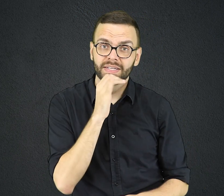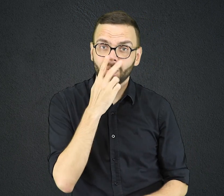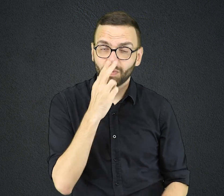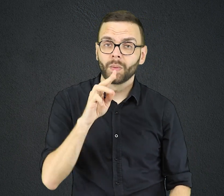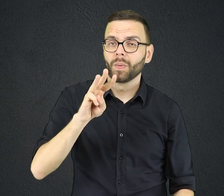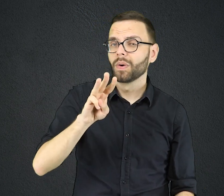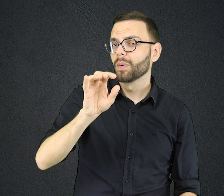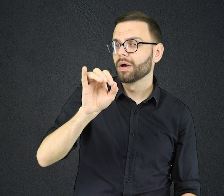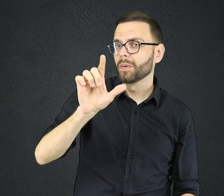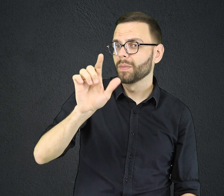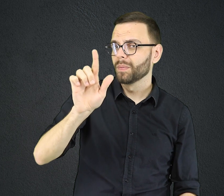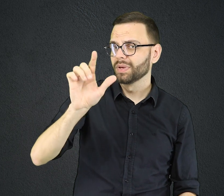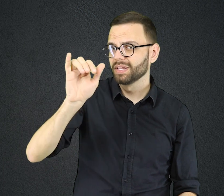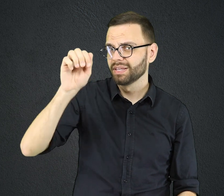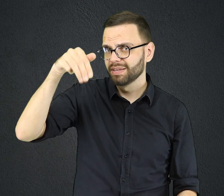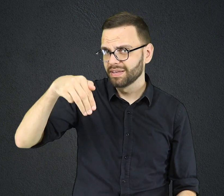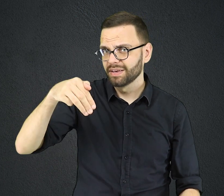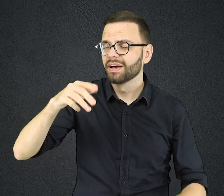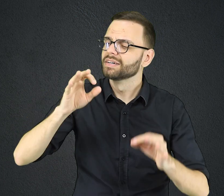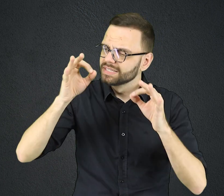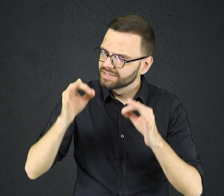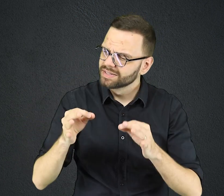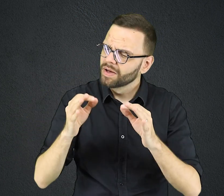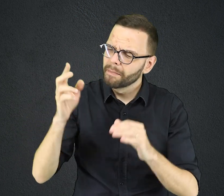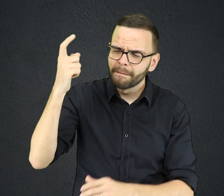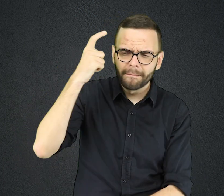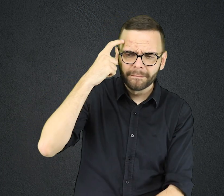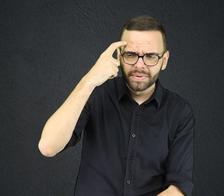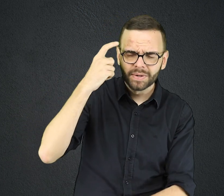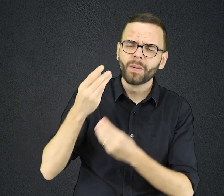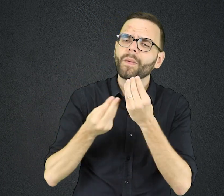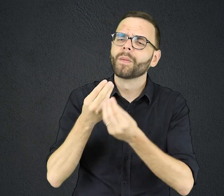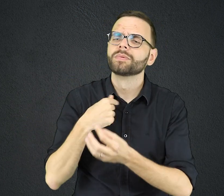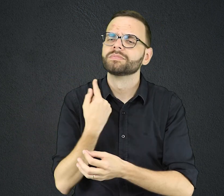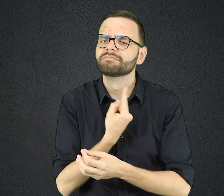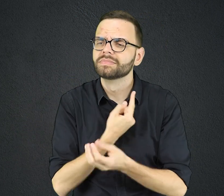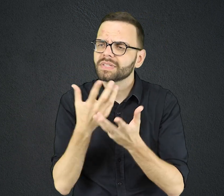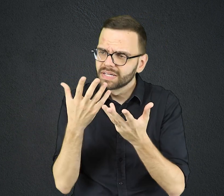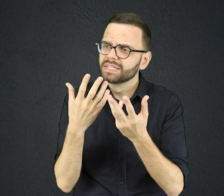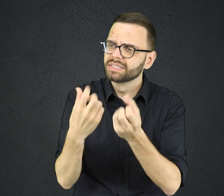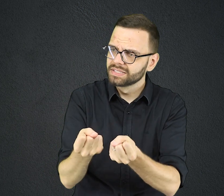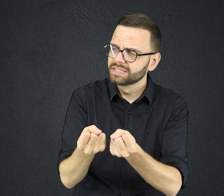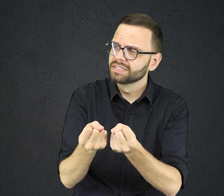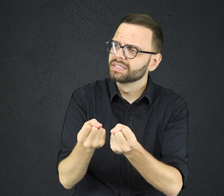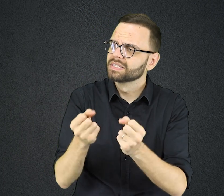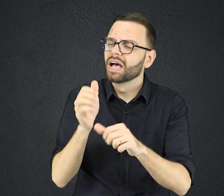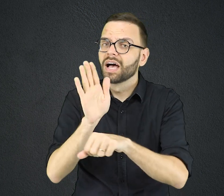William Borden devem nos fazer refletir sobre o quanto estamos dispostos a nos envolver na causa de